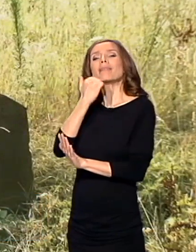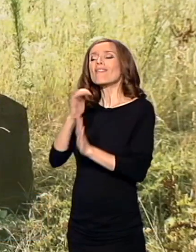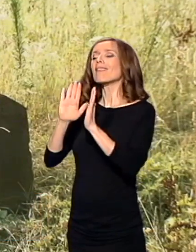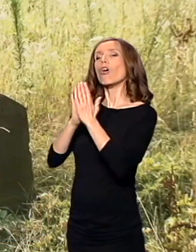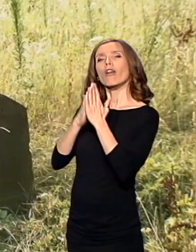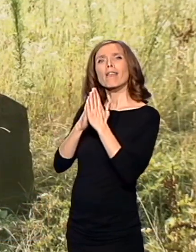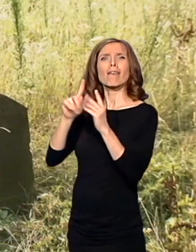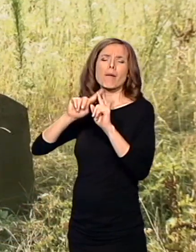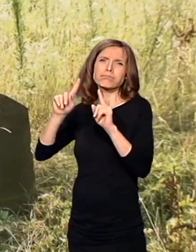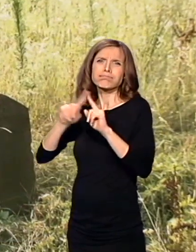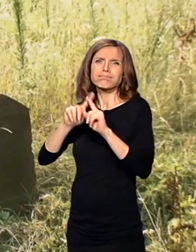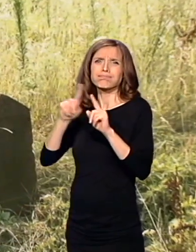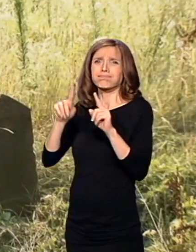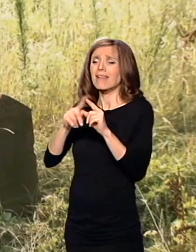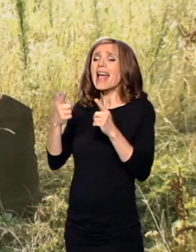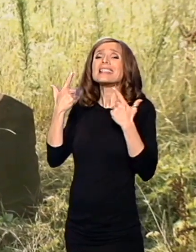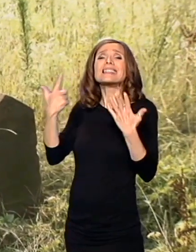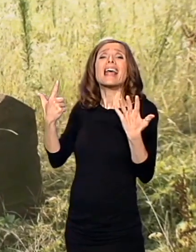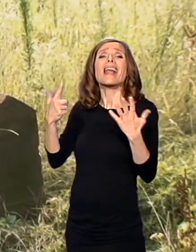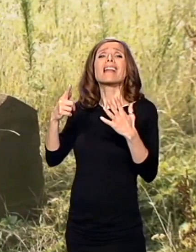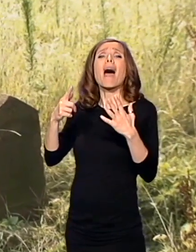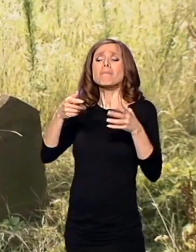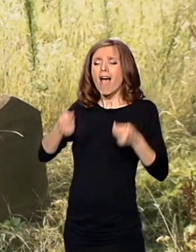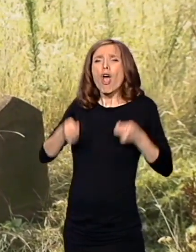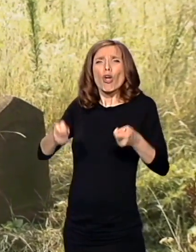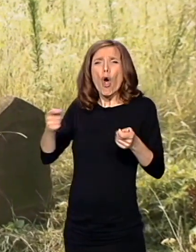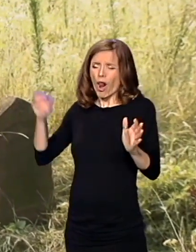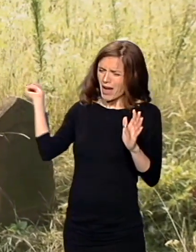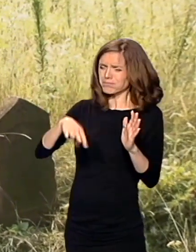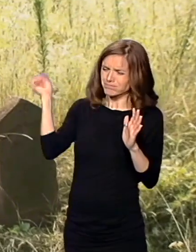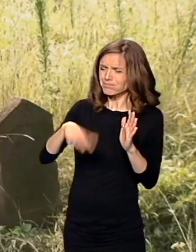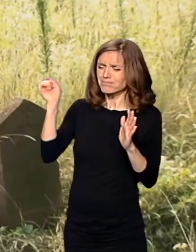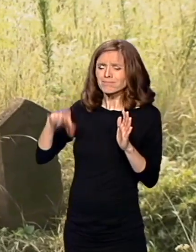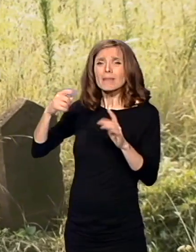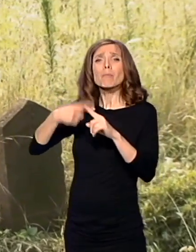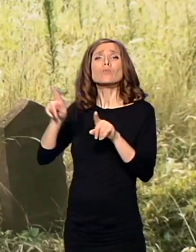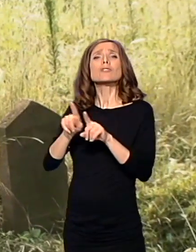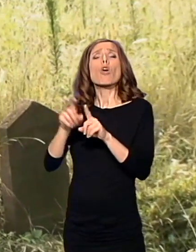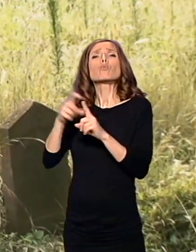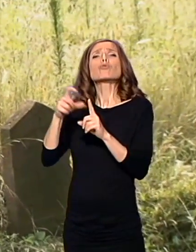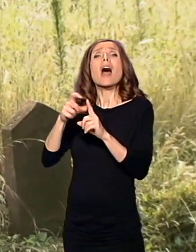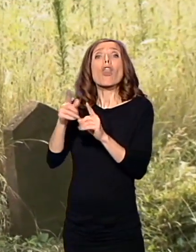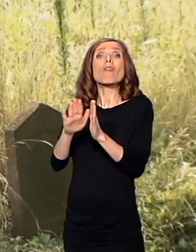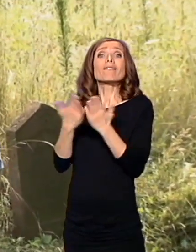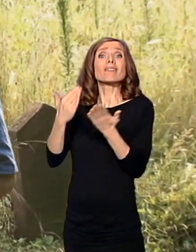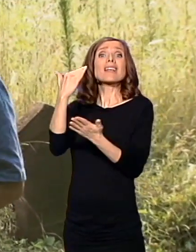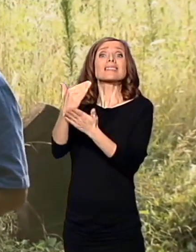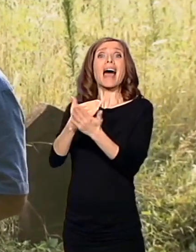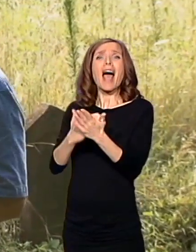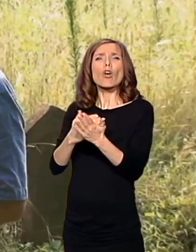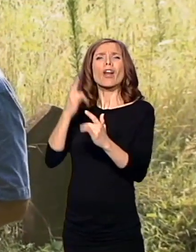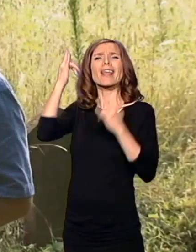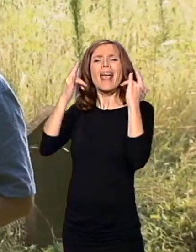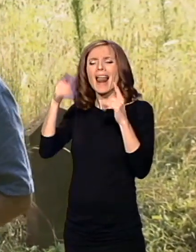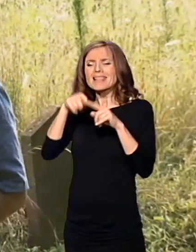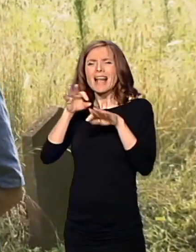zakonik u Jelenskim koricama sa zlatnim nitima doterali su